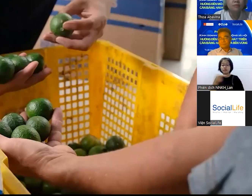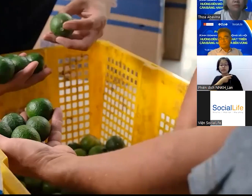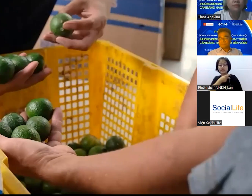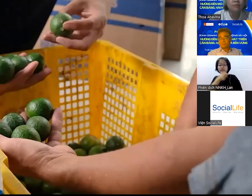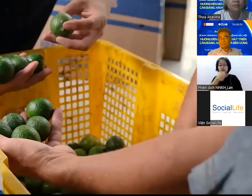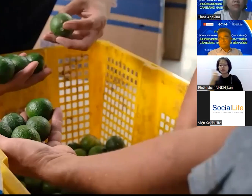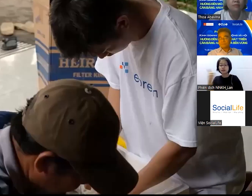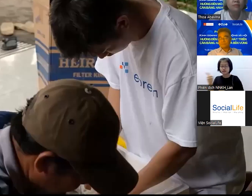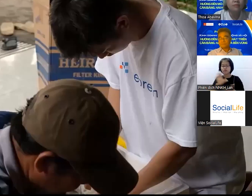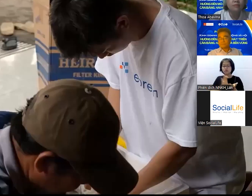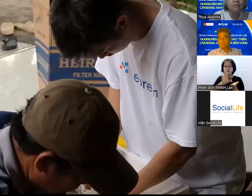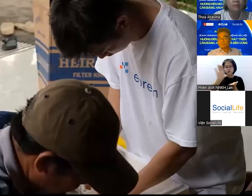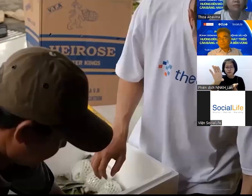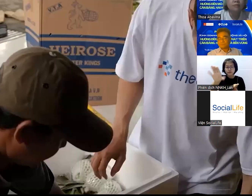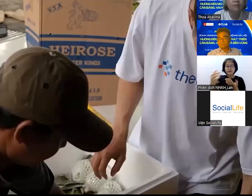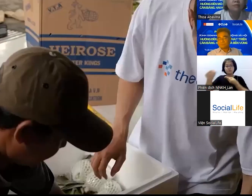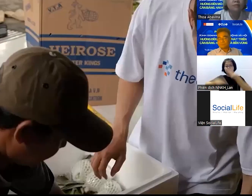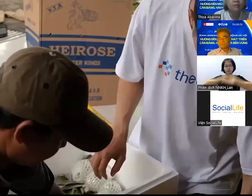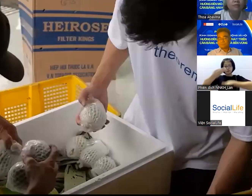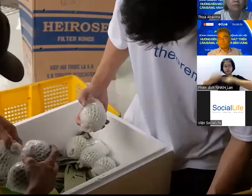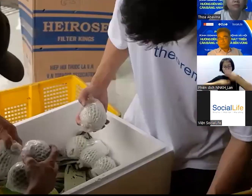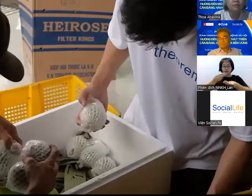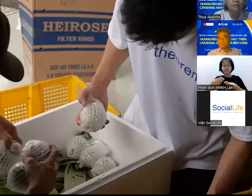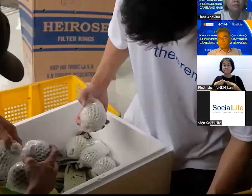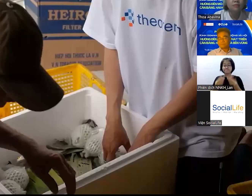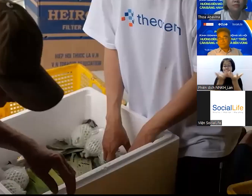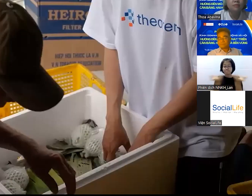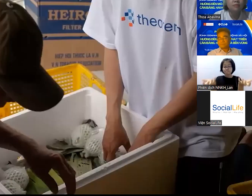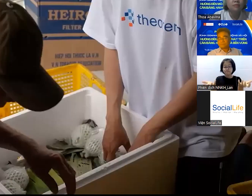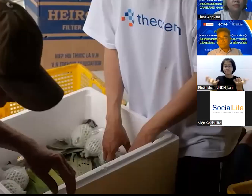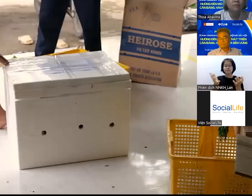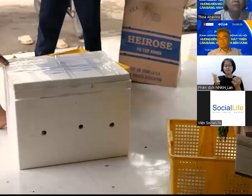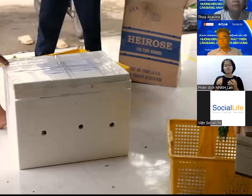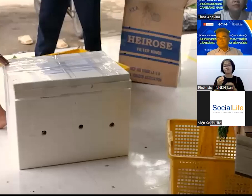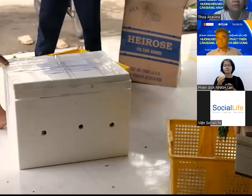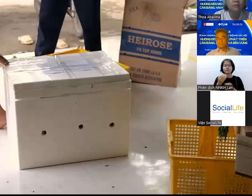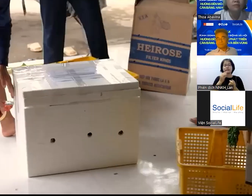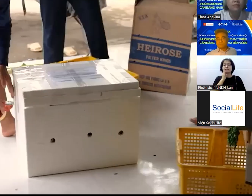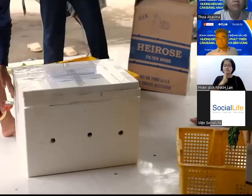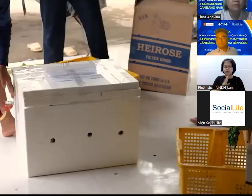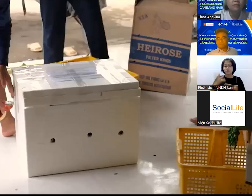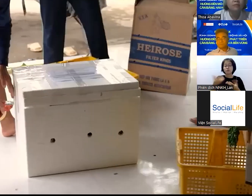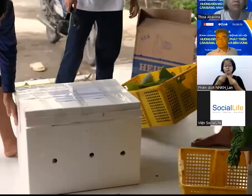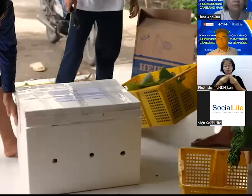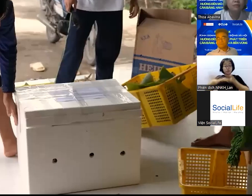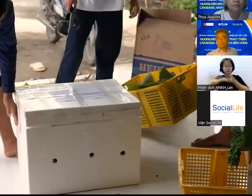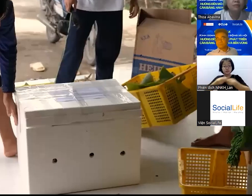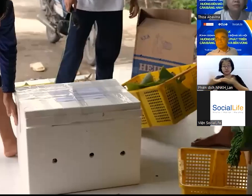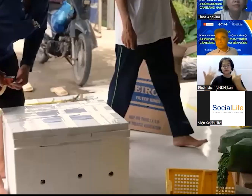những hấp